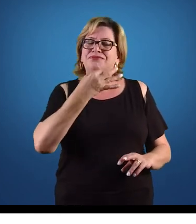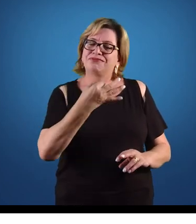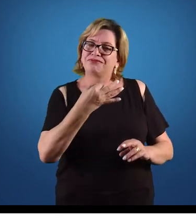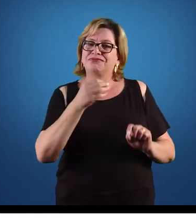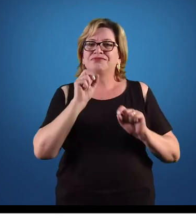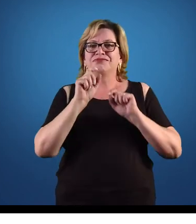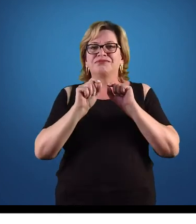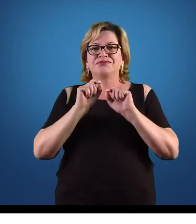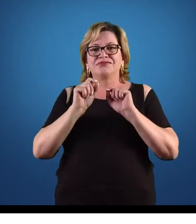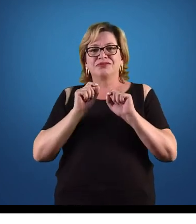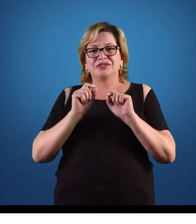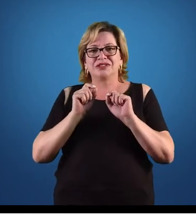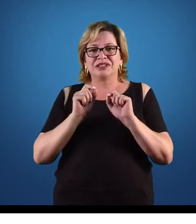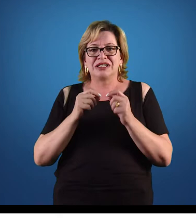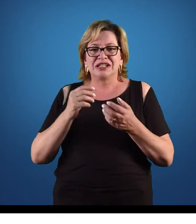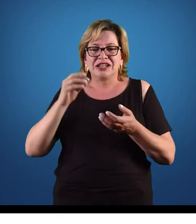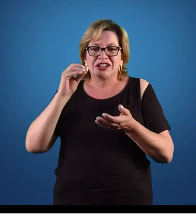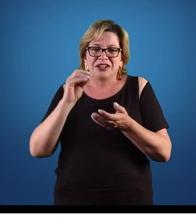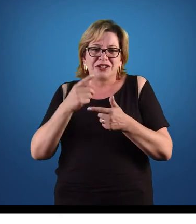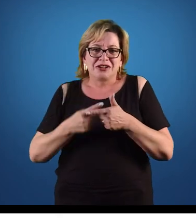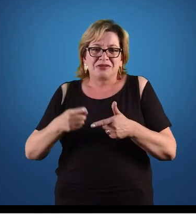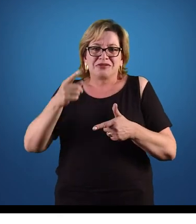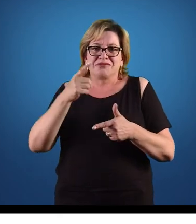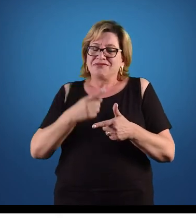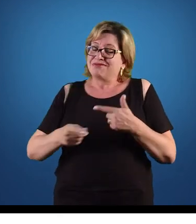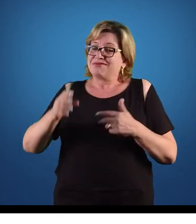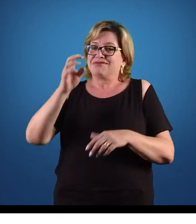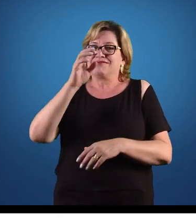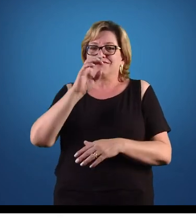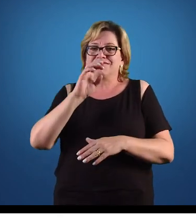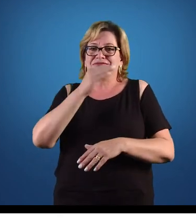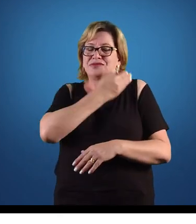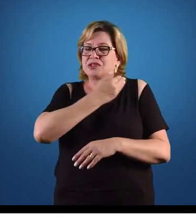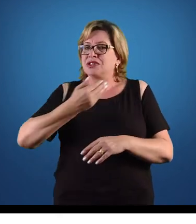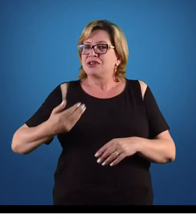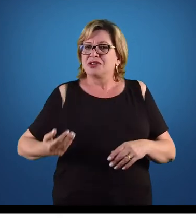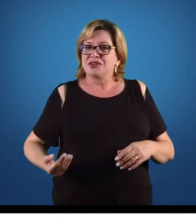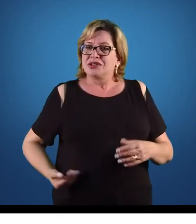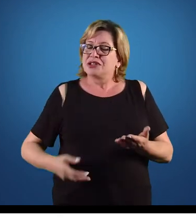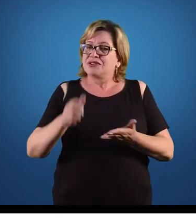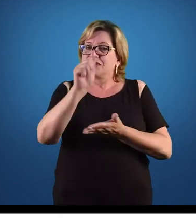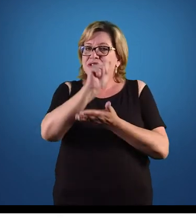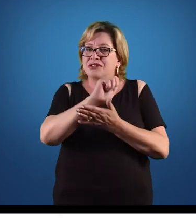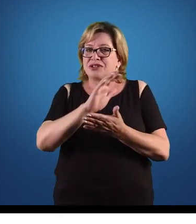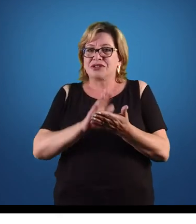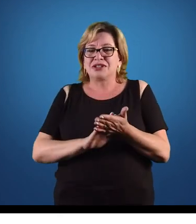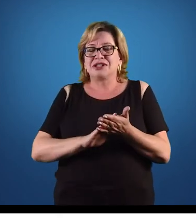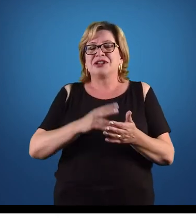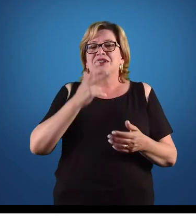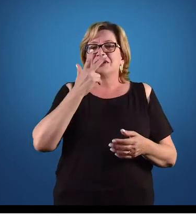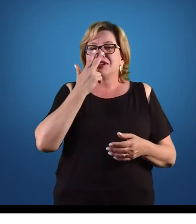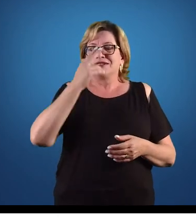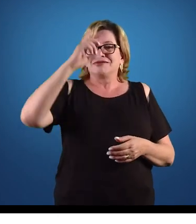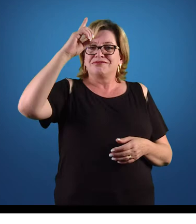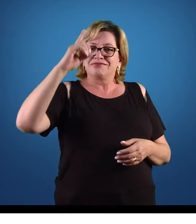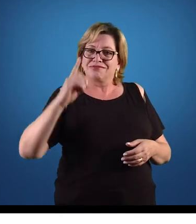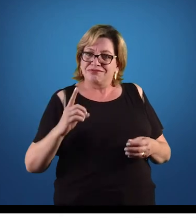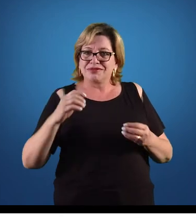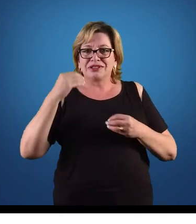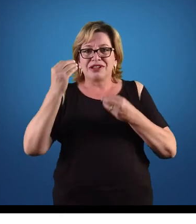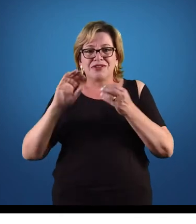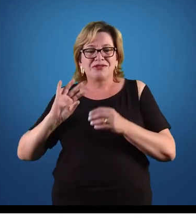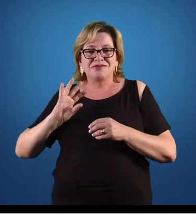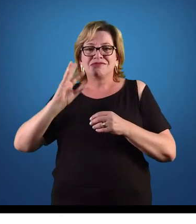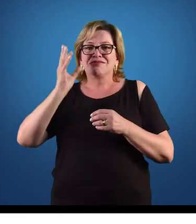a ineficiência do Estado nessas atividades estava causando um grande